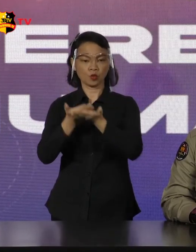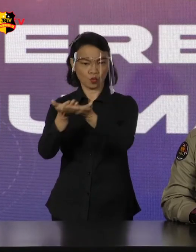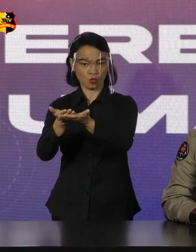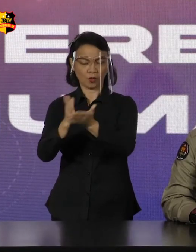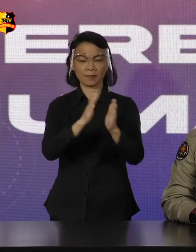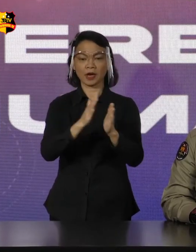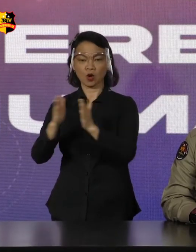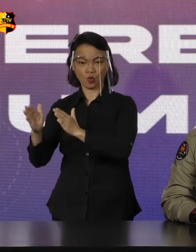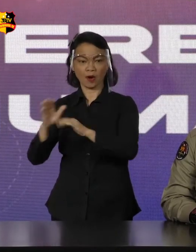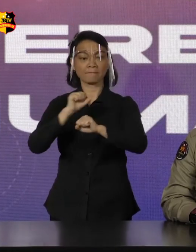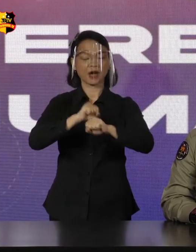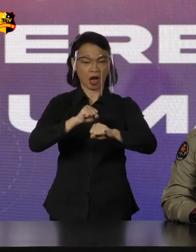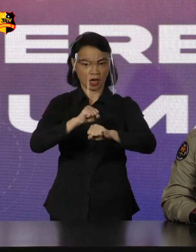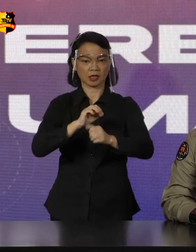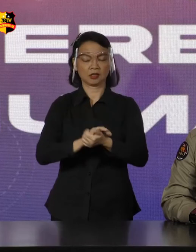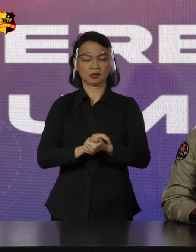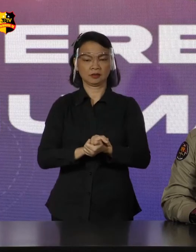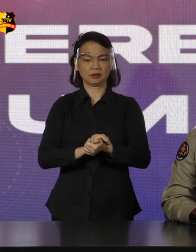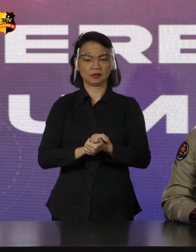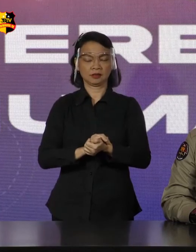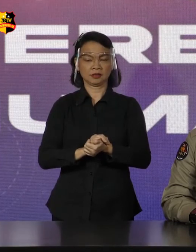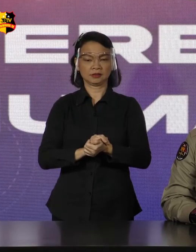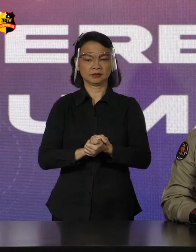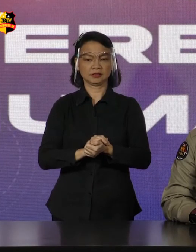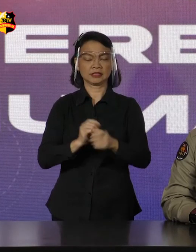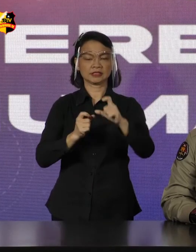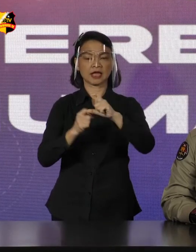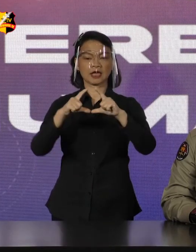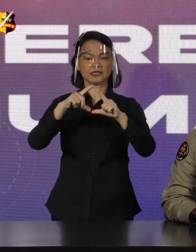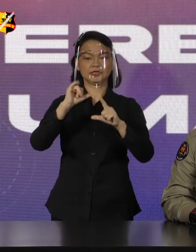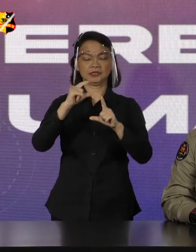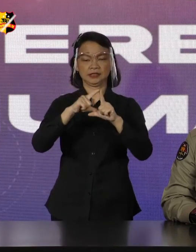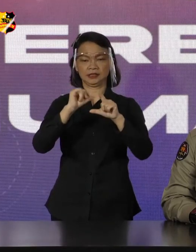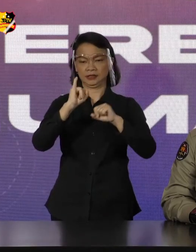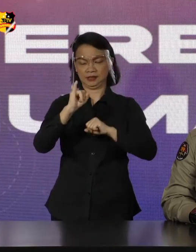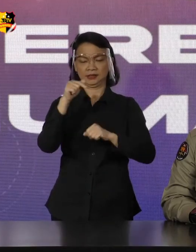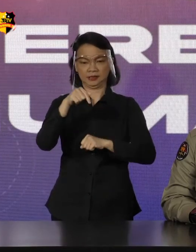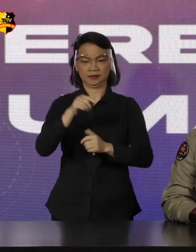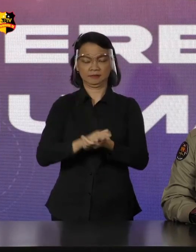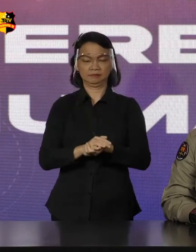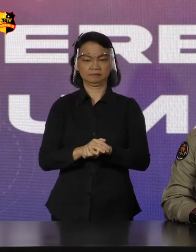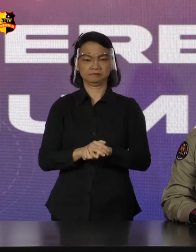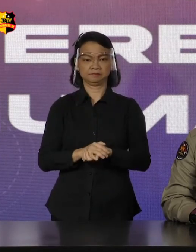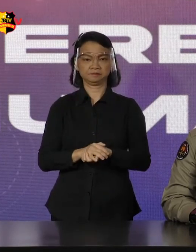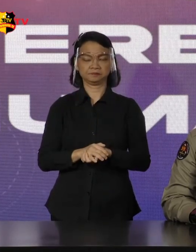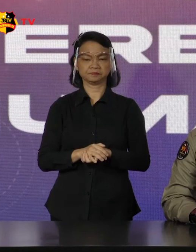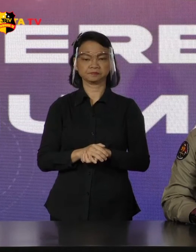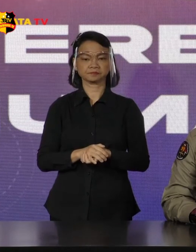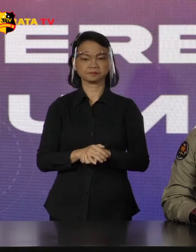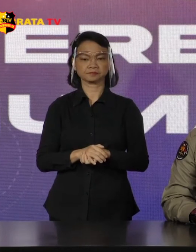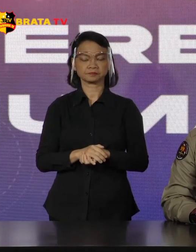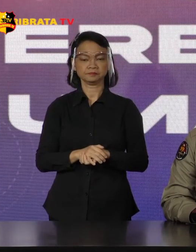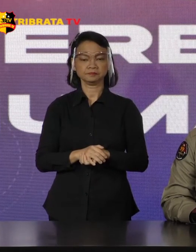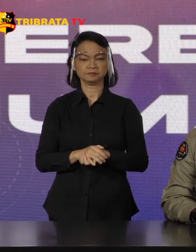penahanan atas nama jaring Saidik Nanti perkembangan beritahu Pak